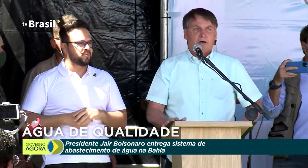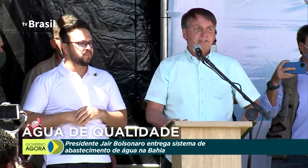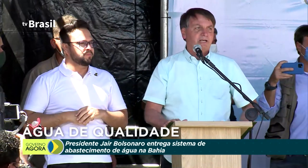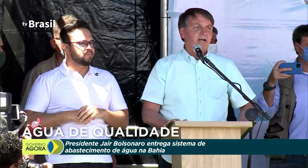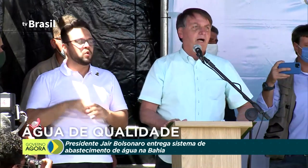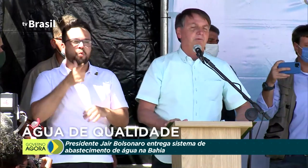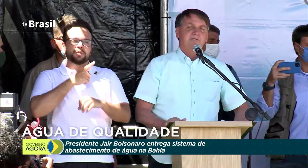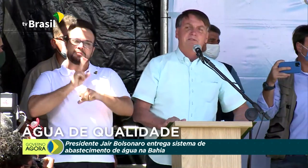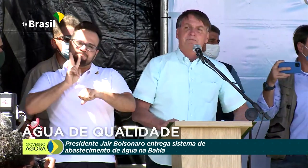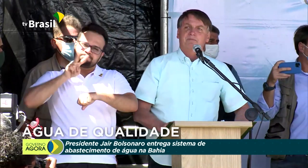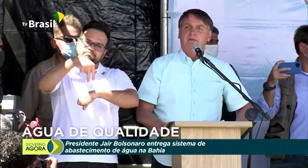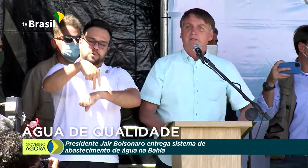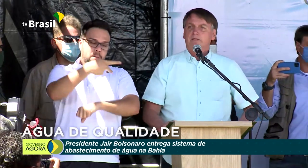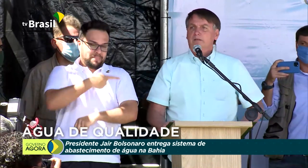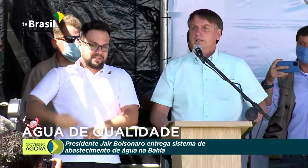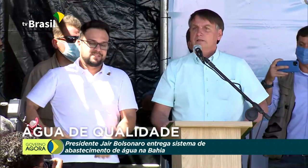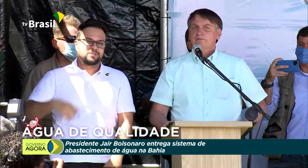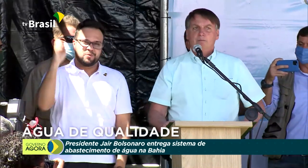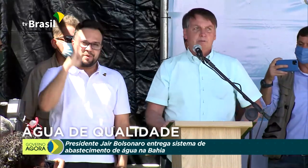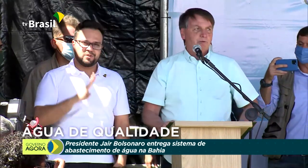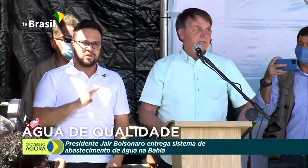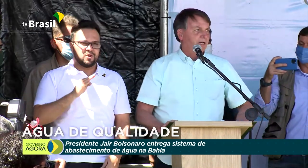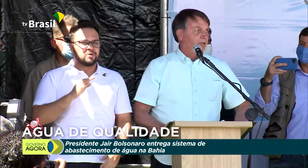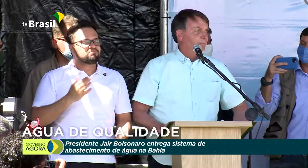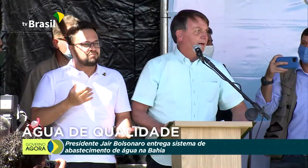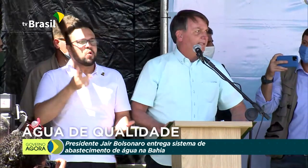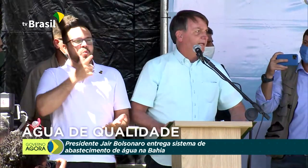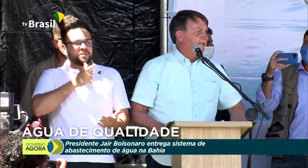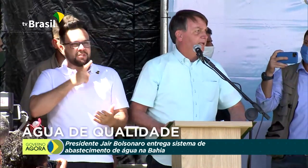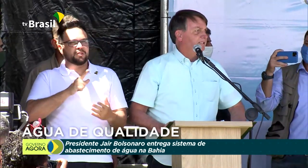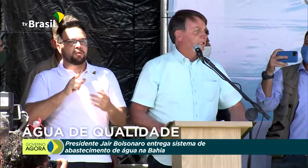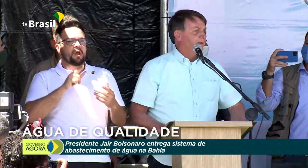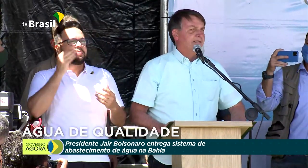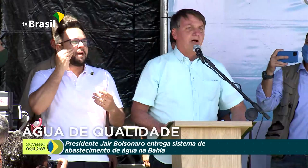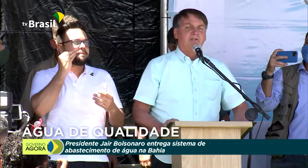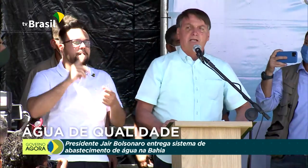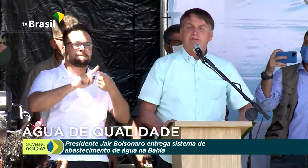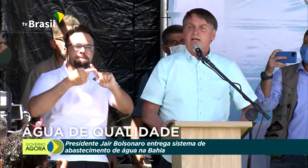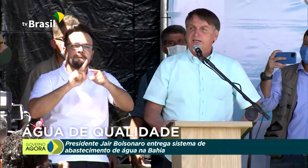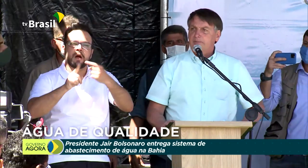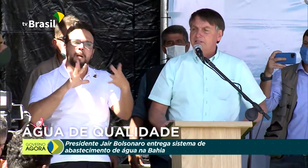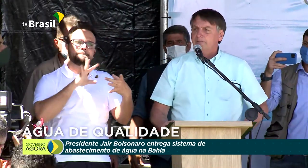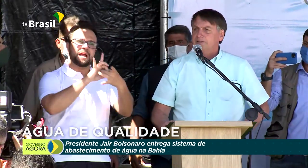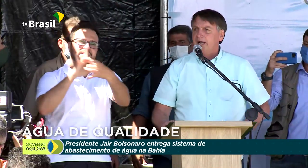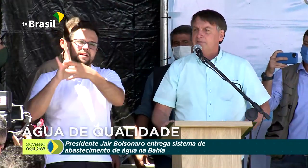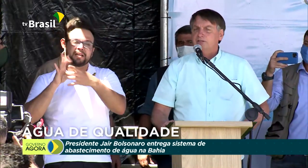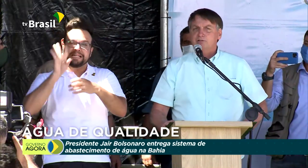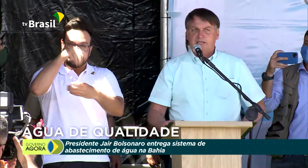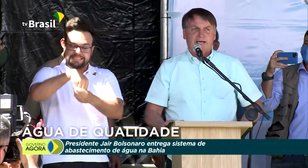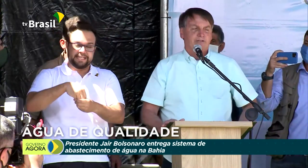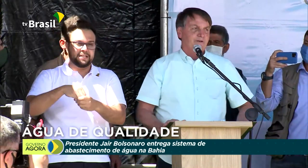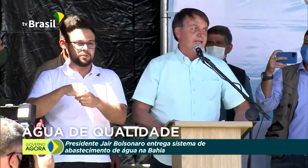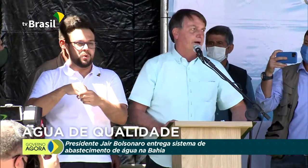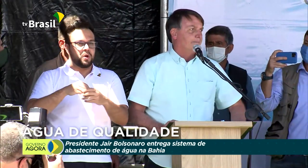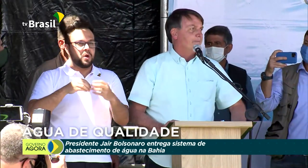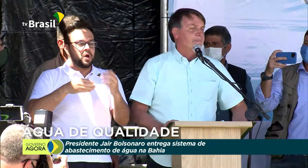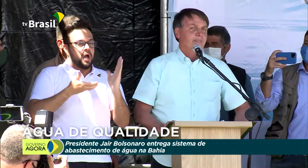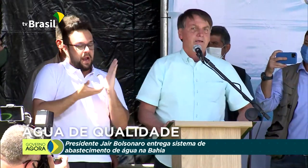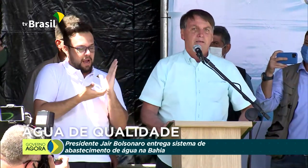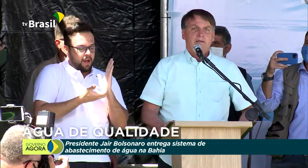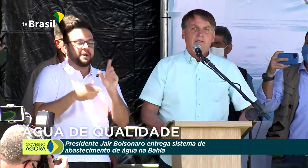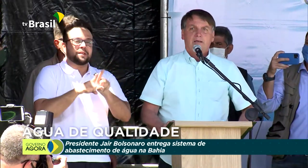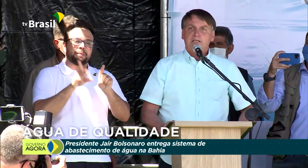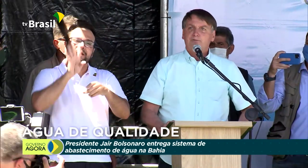Nós chegamos. Fomos buscando parcerias em especial dentro da Câmara dos Deputados e do Senado Federal.